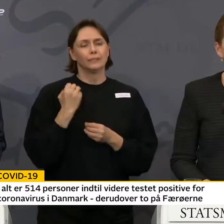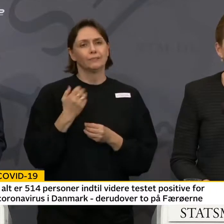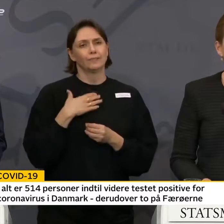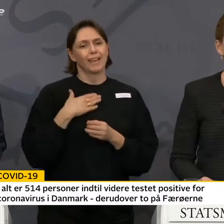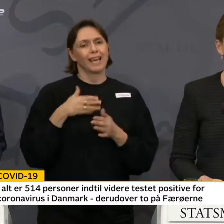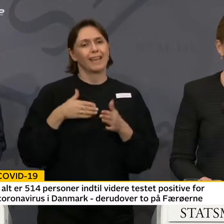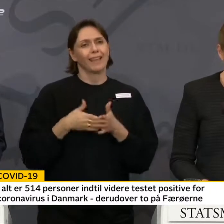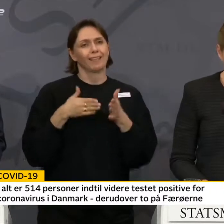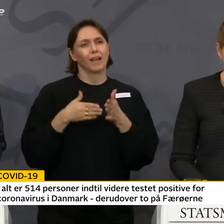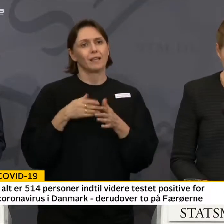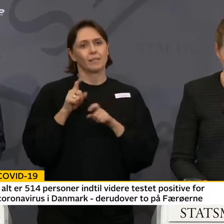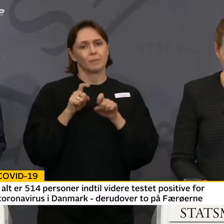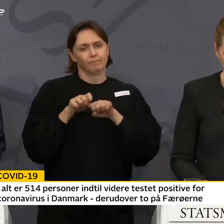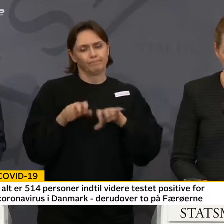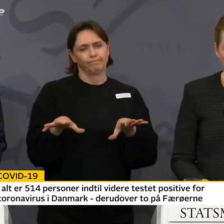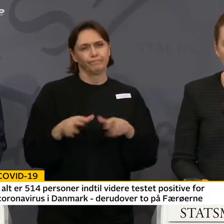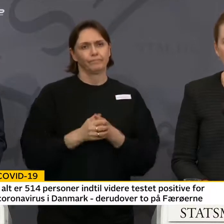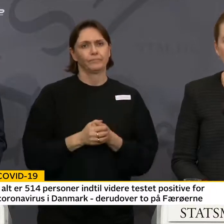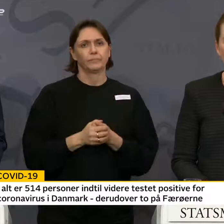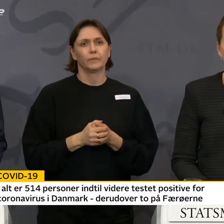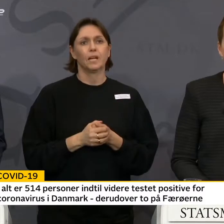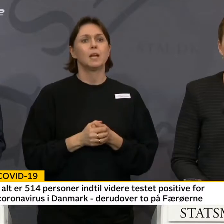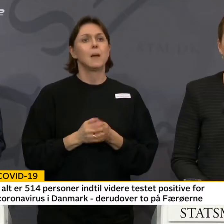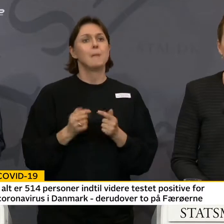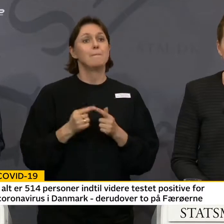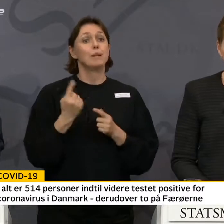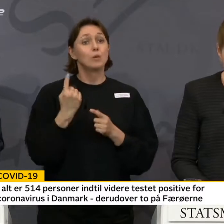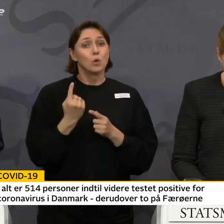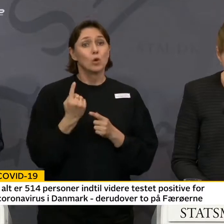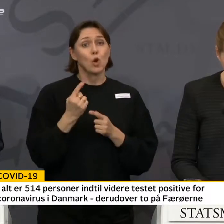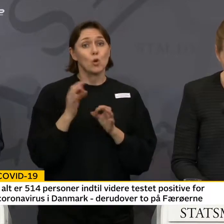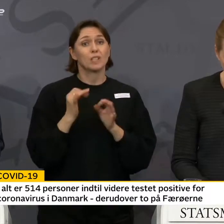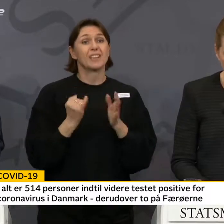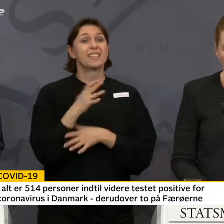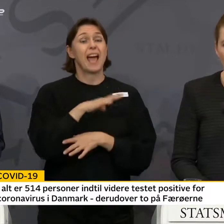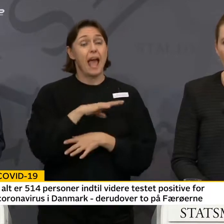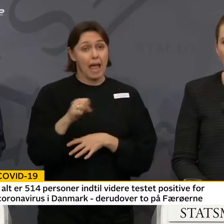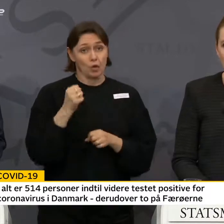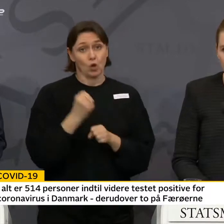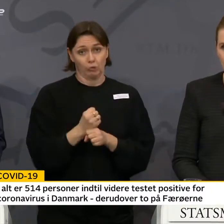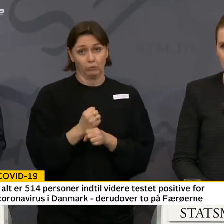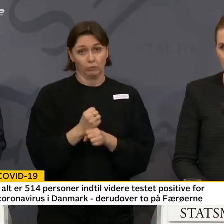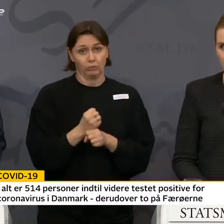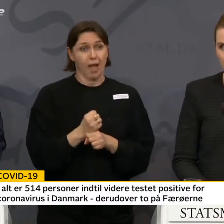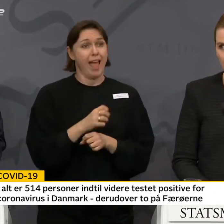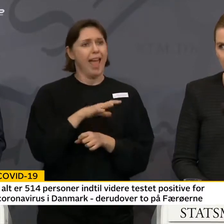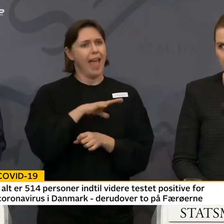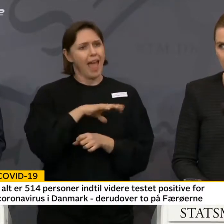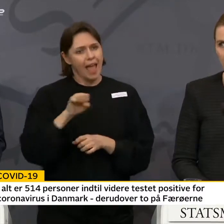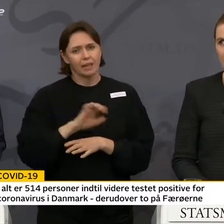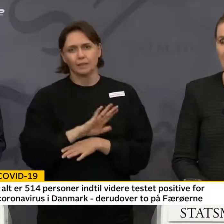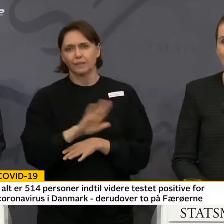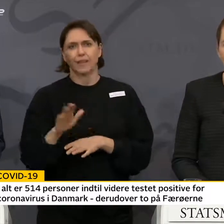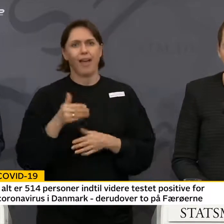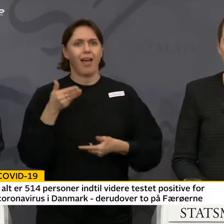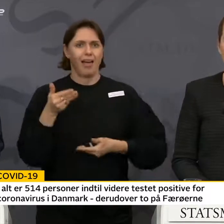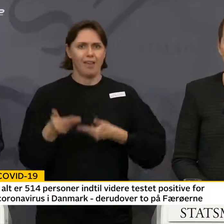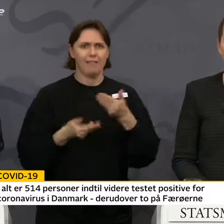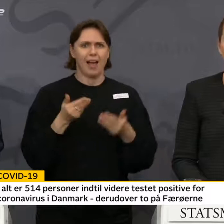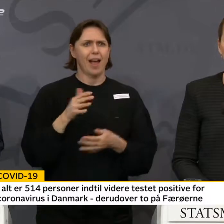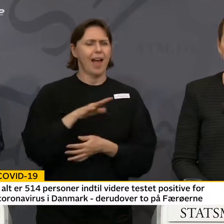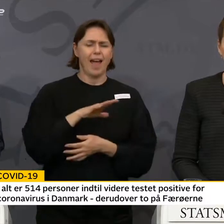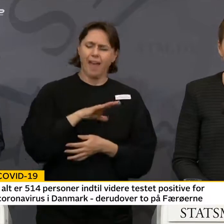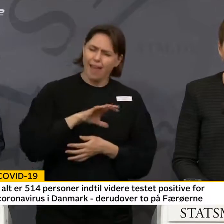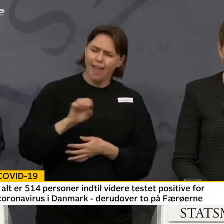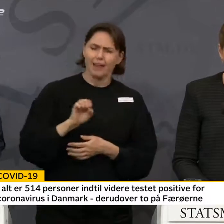Det kan kun lykkes, hvis alle gør det. Og alles adfærd, alles